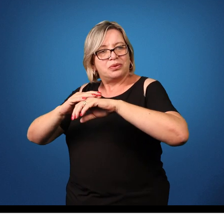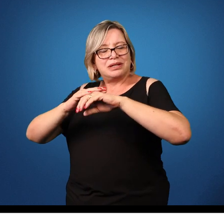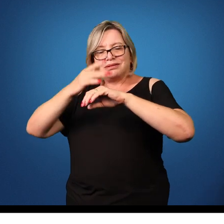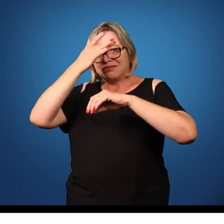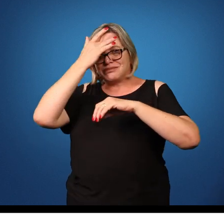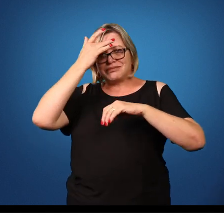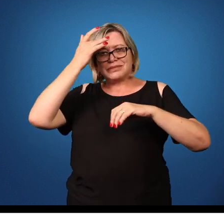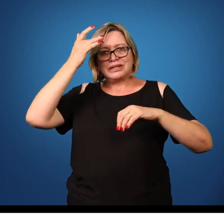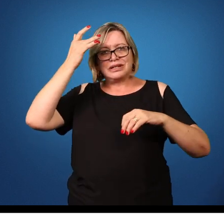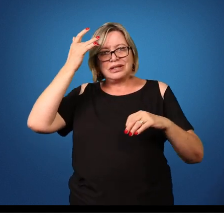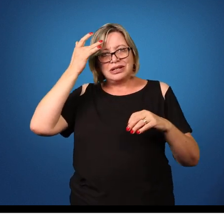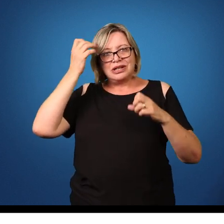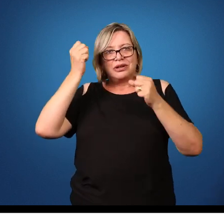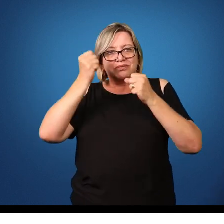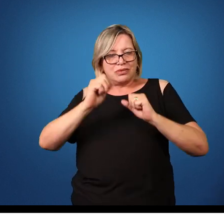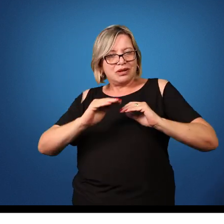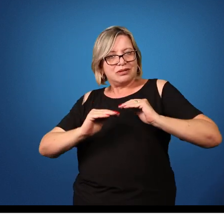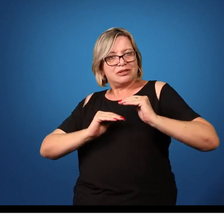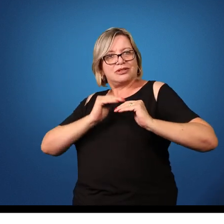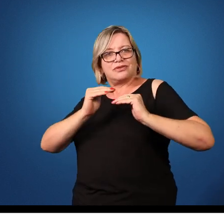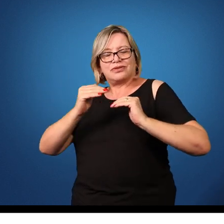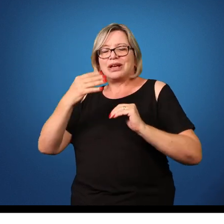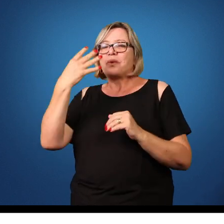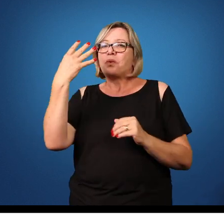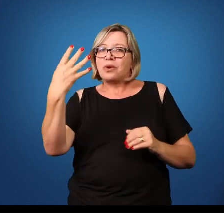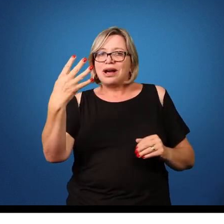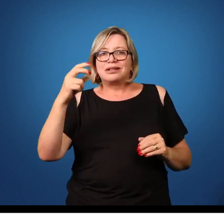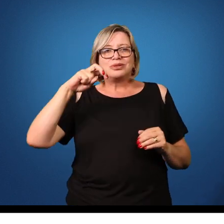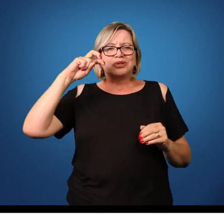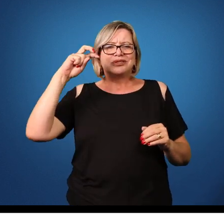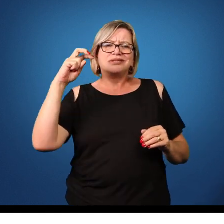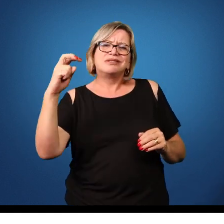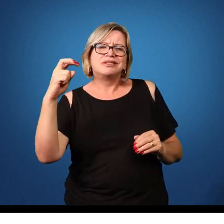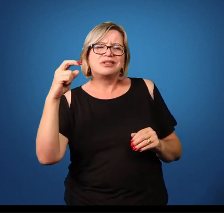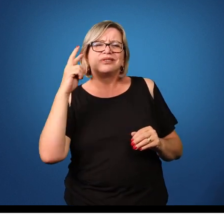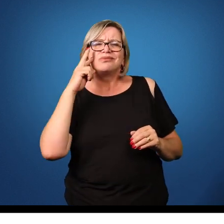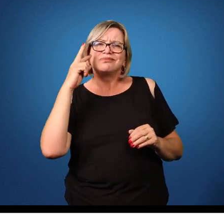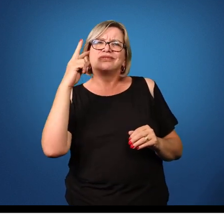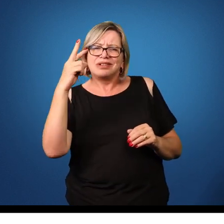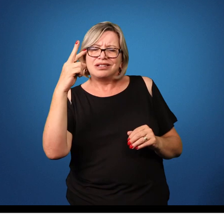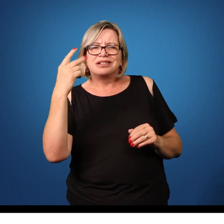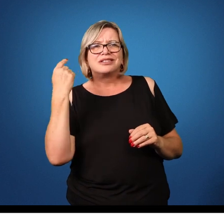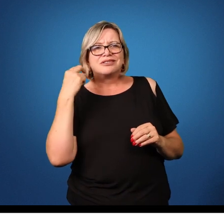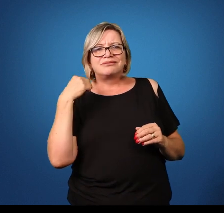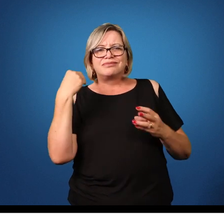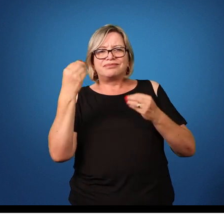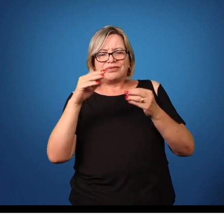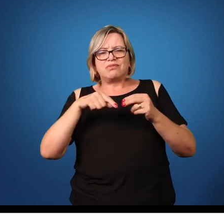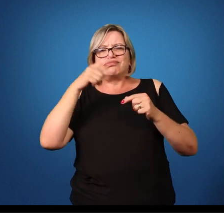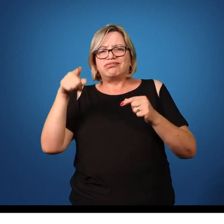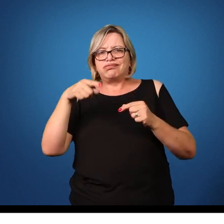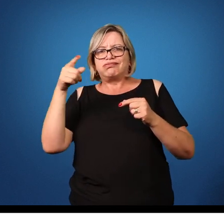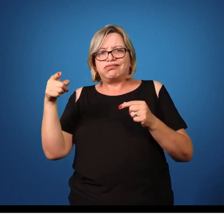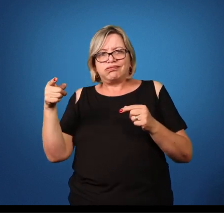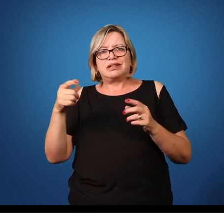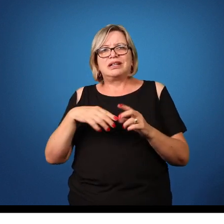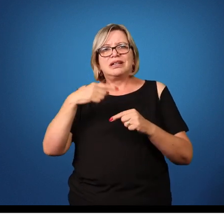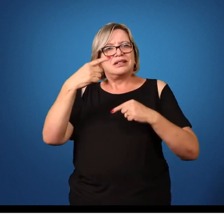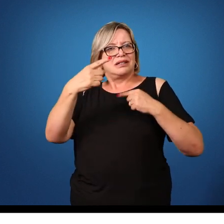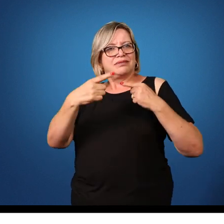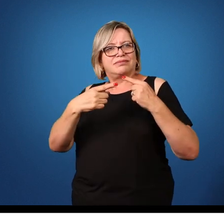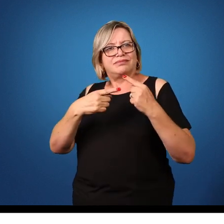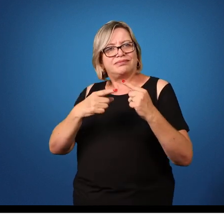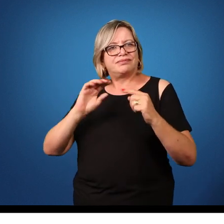no caso o ser humano, ela pode se desenvolver na larva 4, larva 5, que é a fase adulta. E assim, dessa forma,